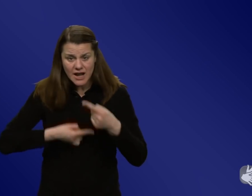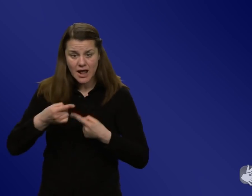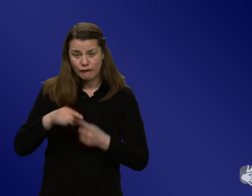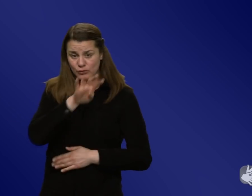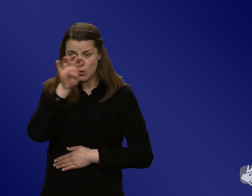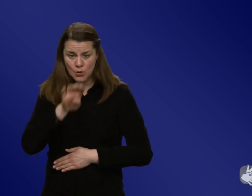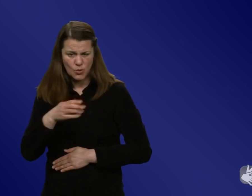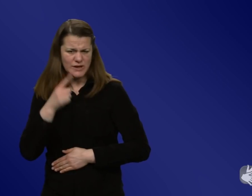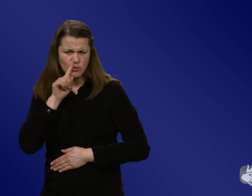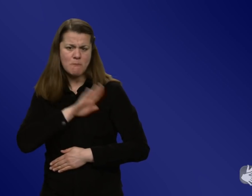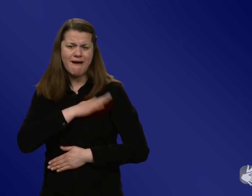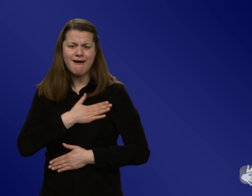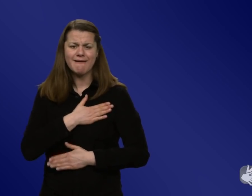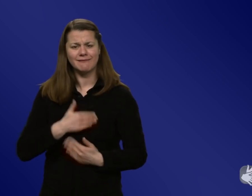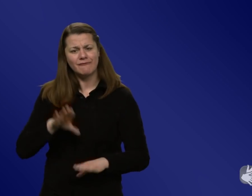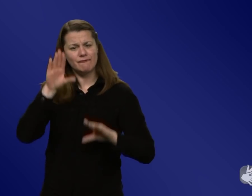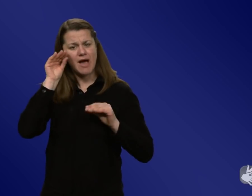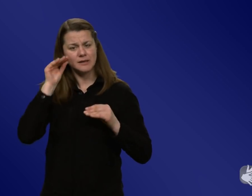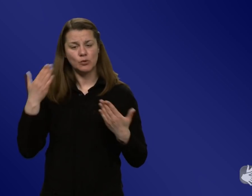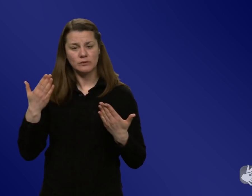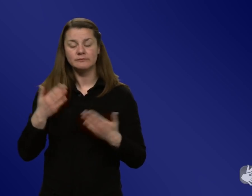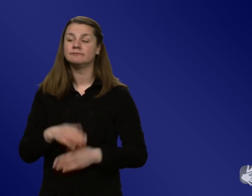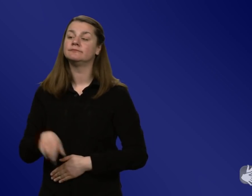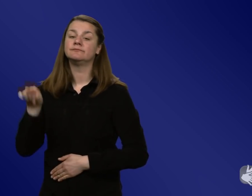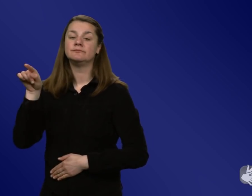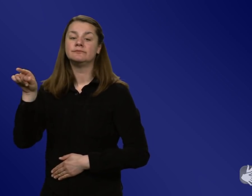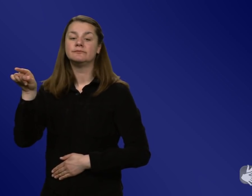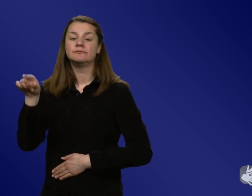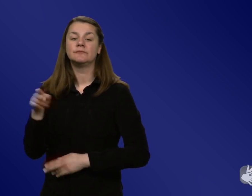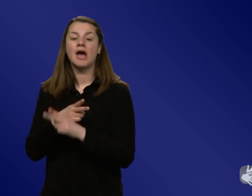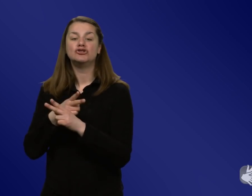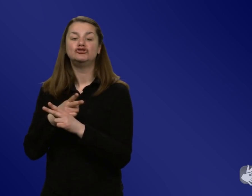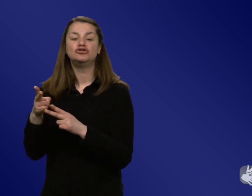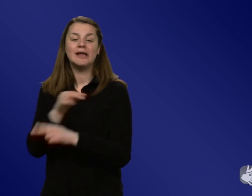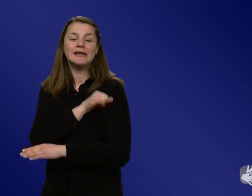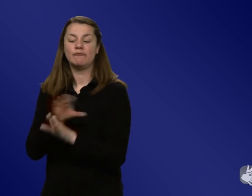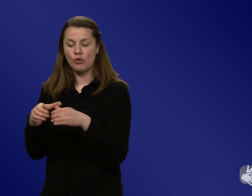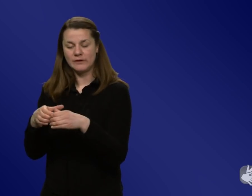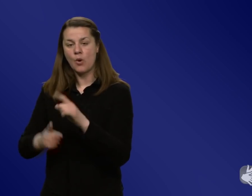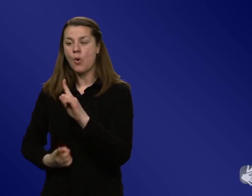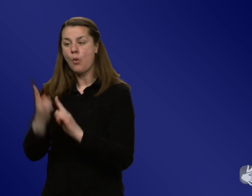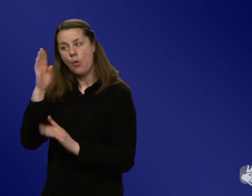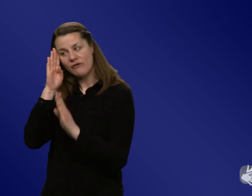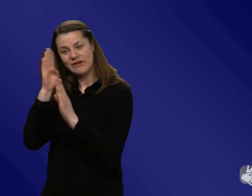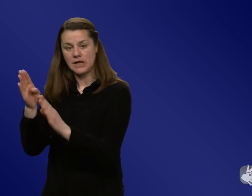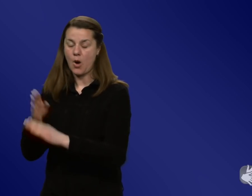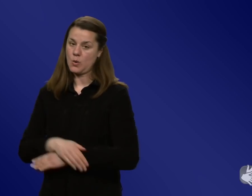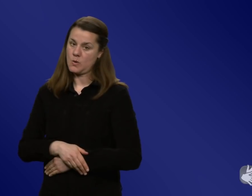Wahrnehmung sozusagen? Also die STIKO genießt in Deutschland hohes Vertrauen und wir haben auch in Cosmo gefunden, dass die Eltern